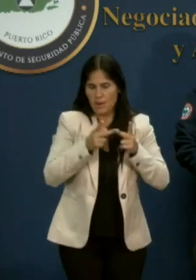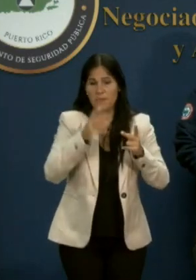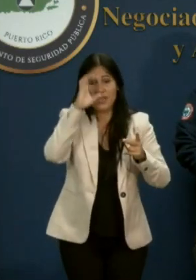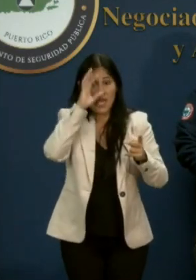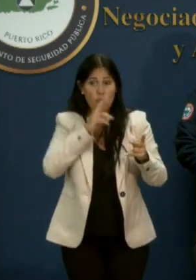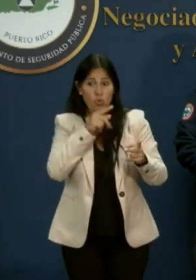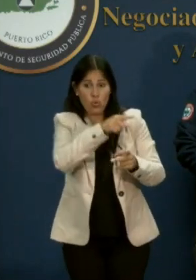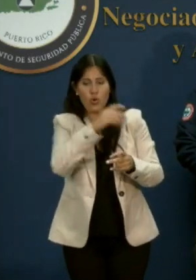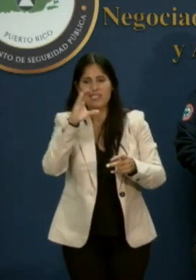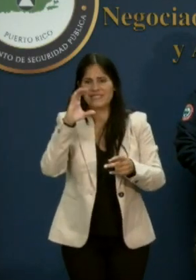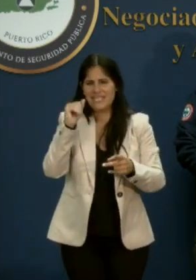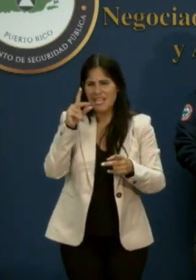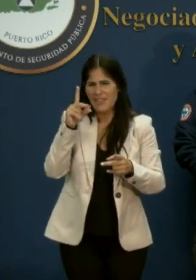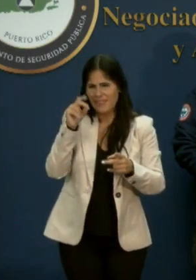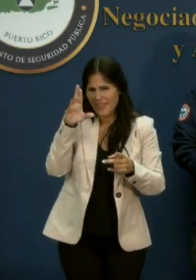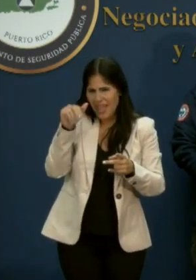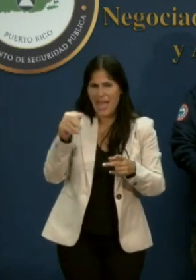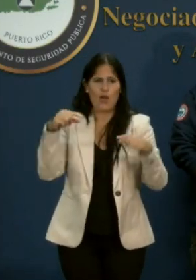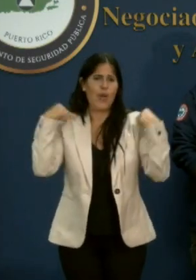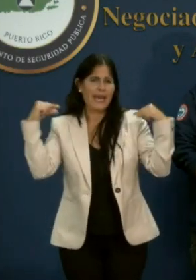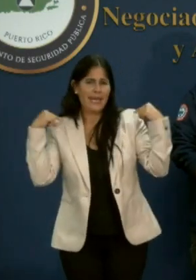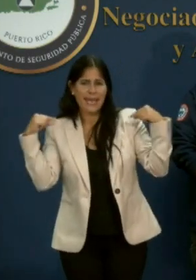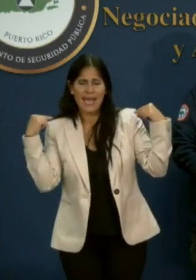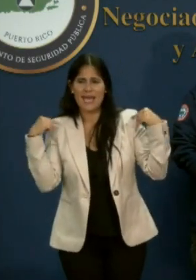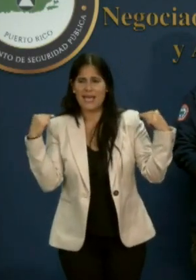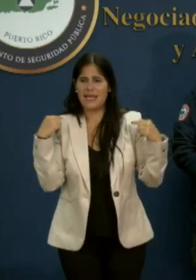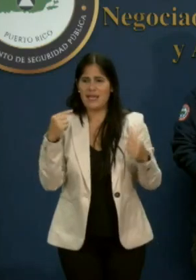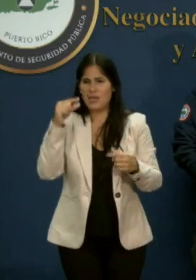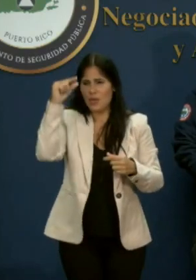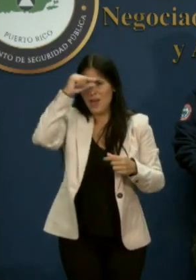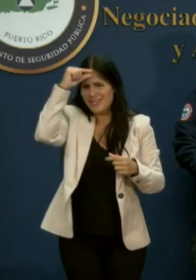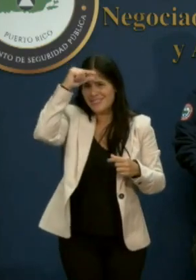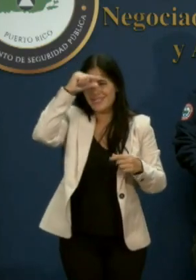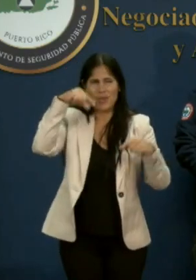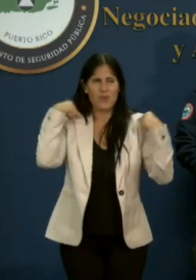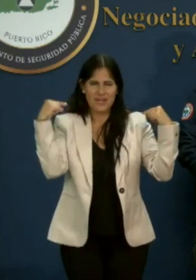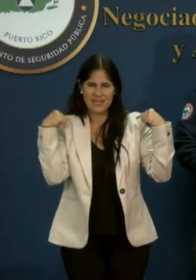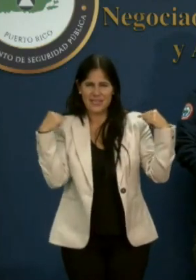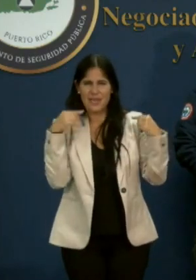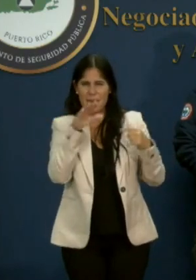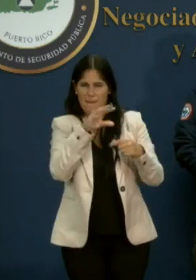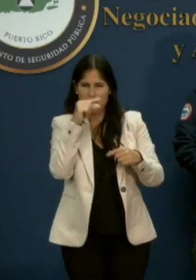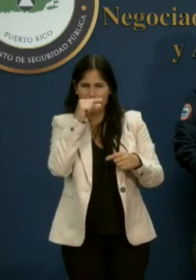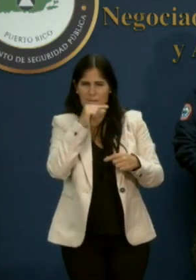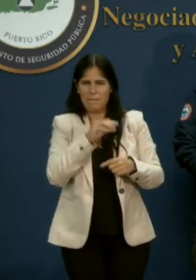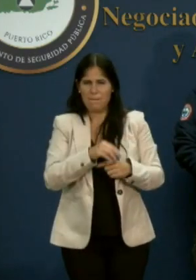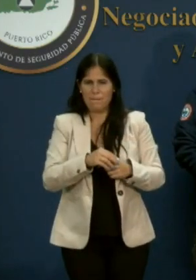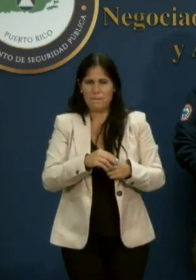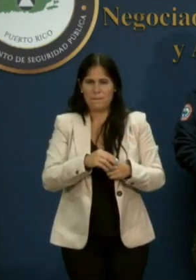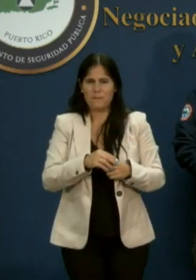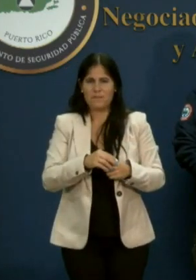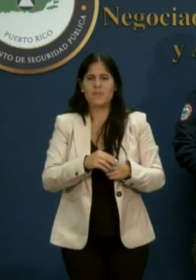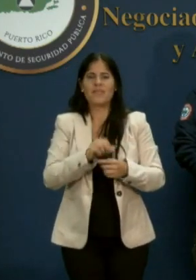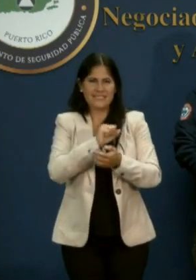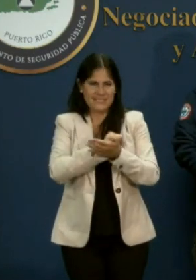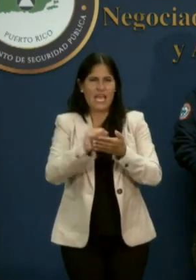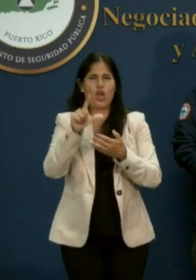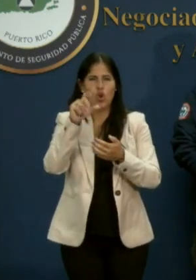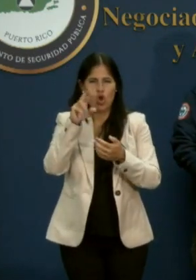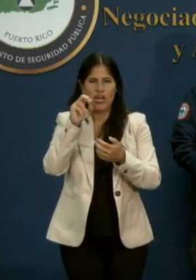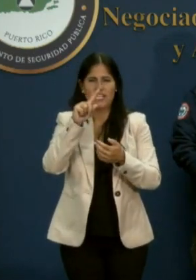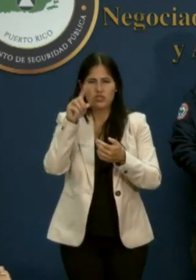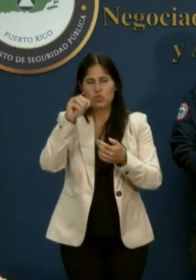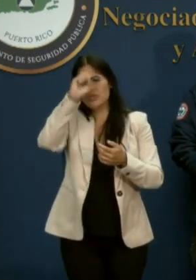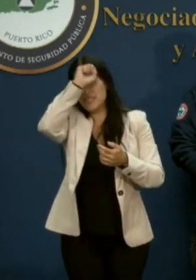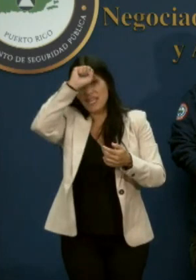Guánica, Guayanilla, Guana Díaz, Maunabo, Ponce, San Lorenzo y Santa Isabel. En